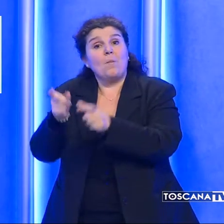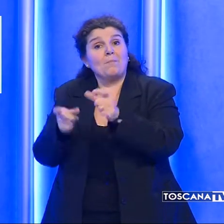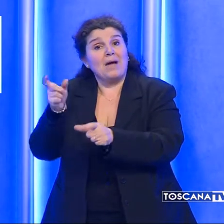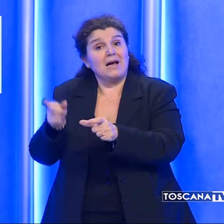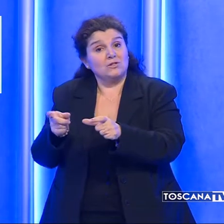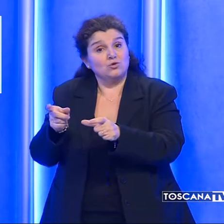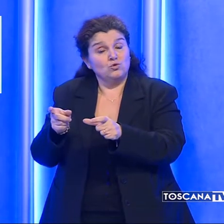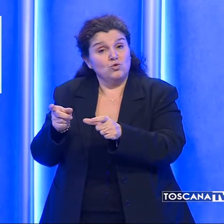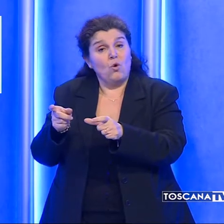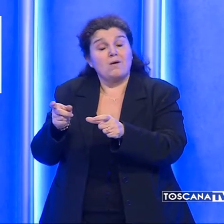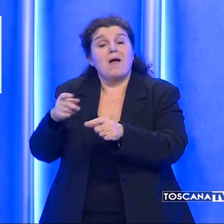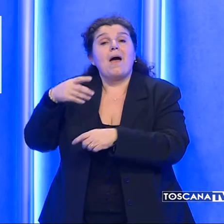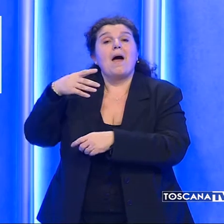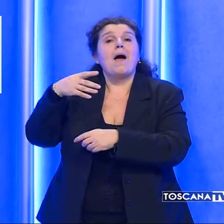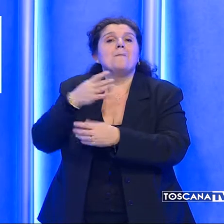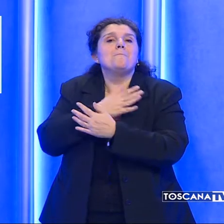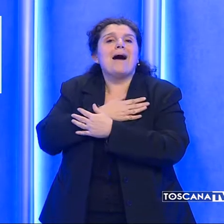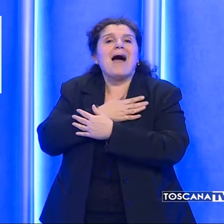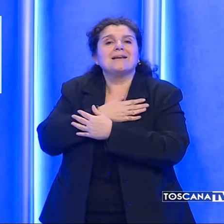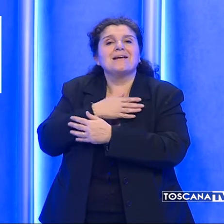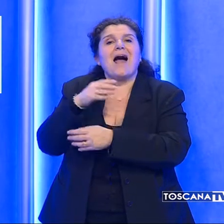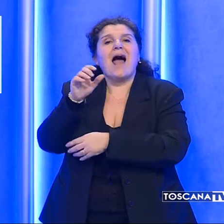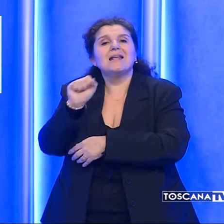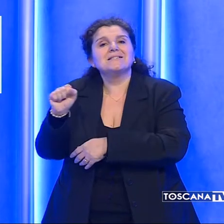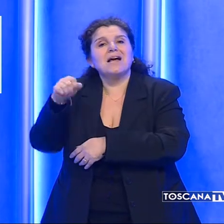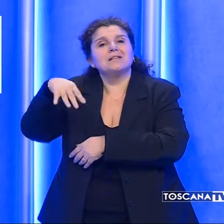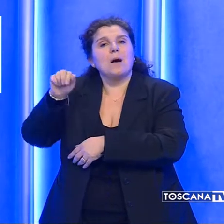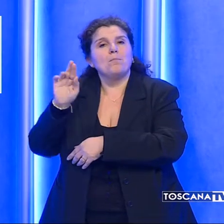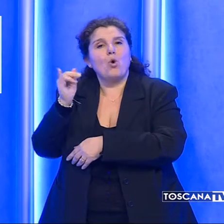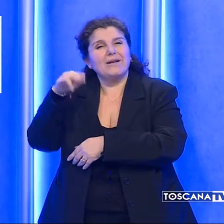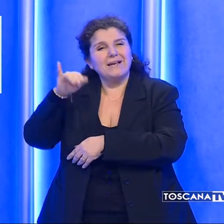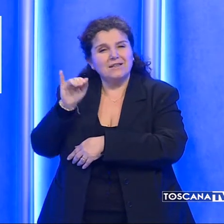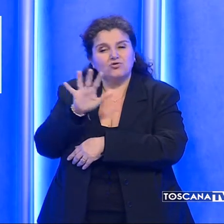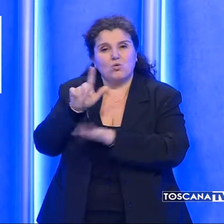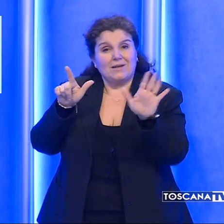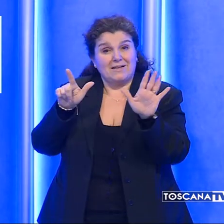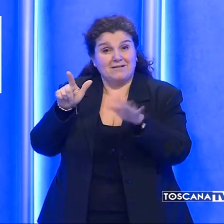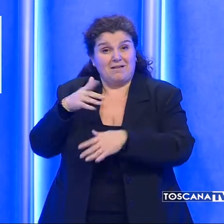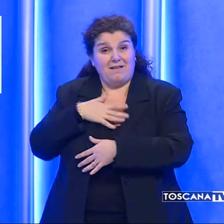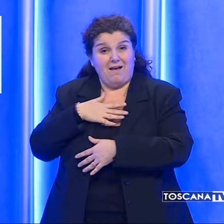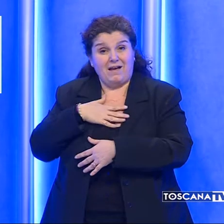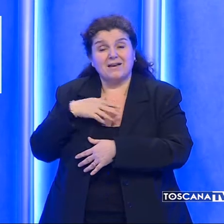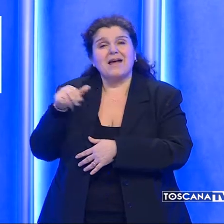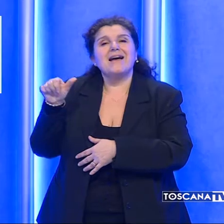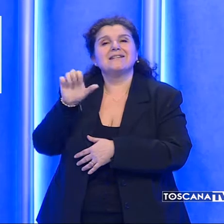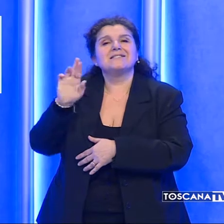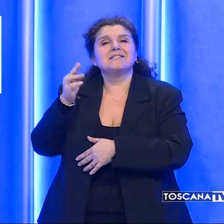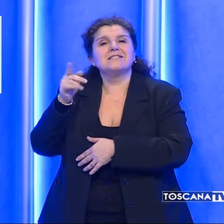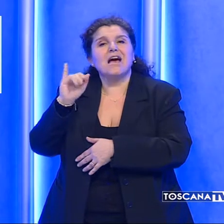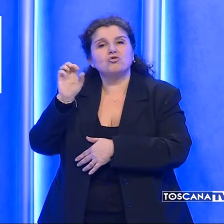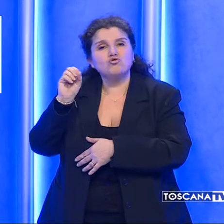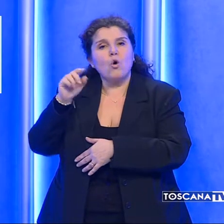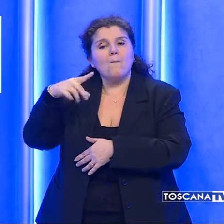coinvolte, Maria Alessandra Morini, 57 anni e Sergio Papa, 54